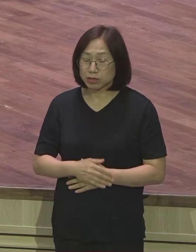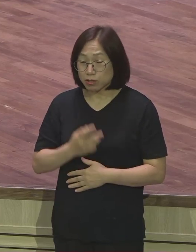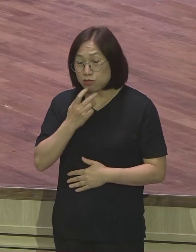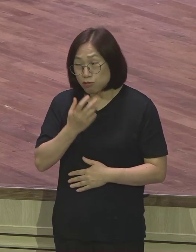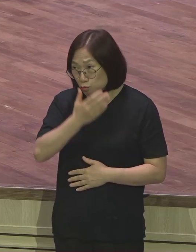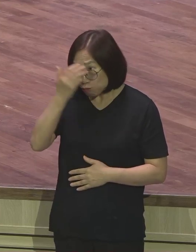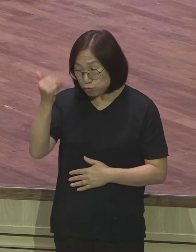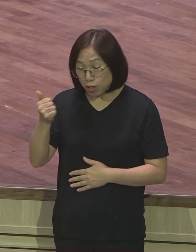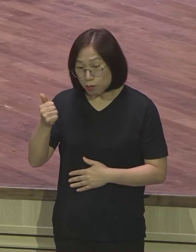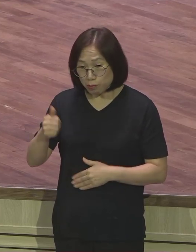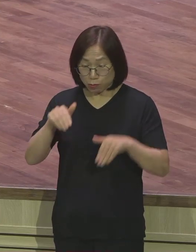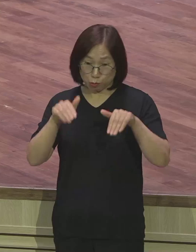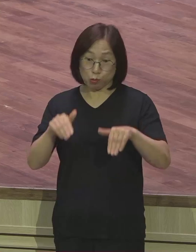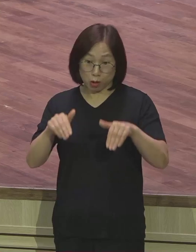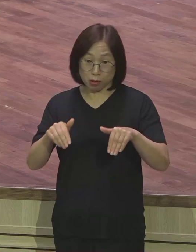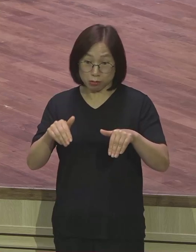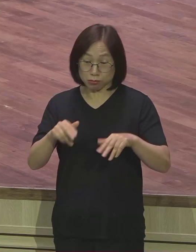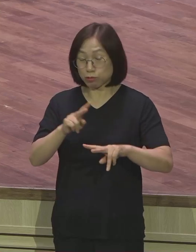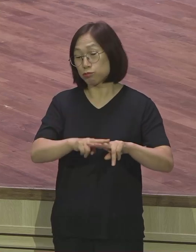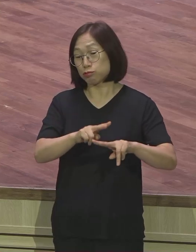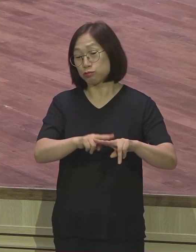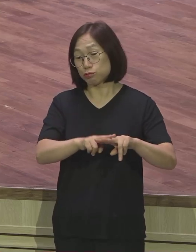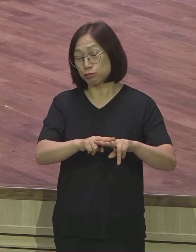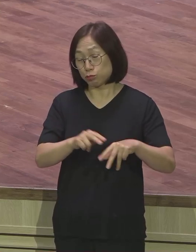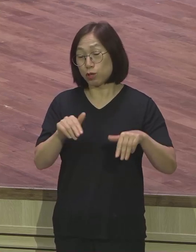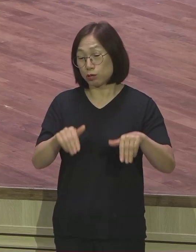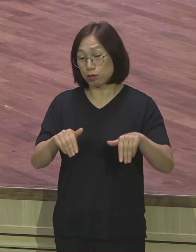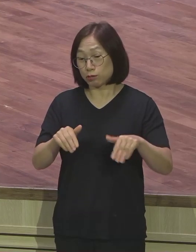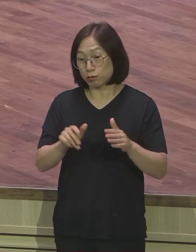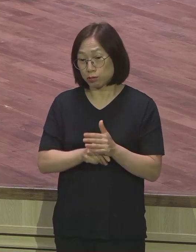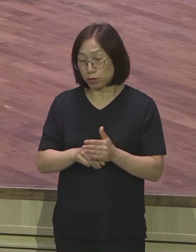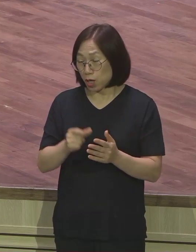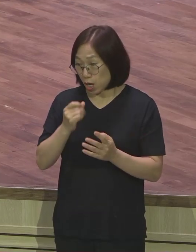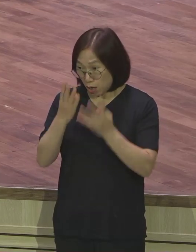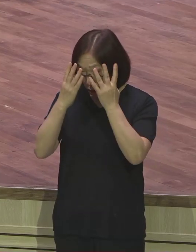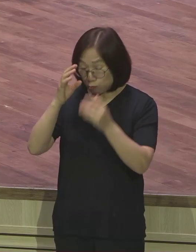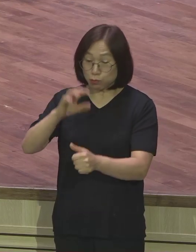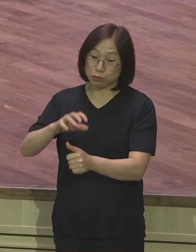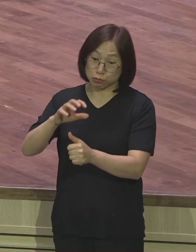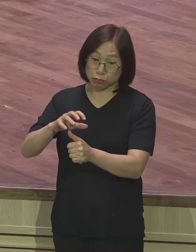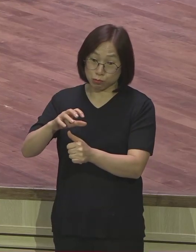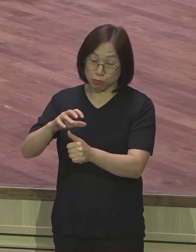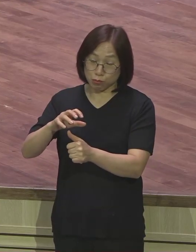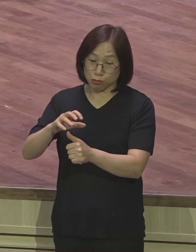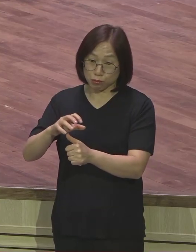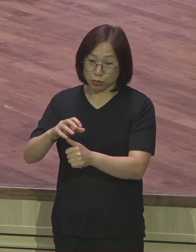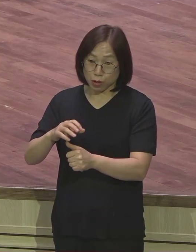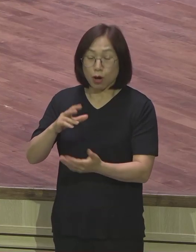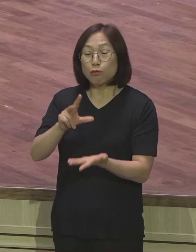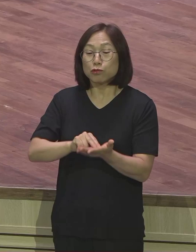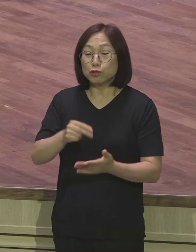노예의 자리에 있어도 요셉은 감옥의 자리에 있어도 아무 문제가 되지 않았습니다.